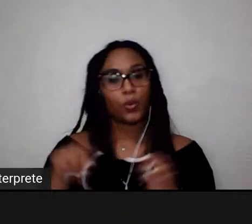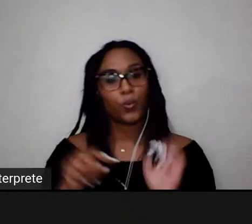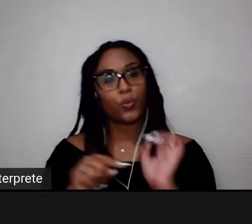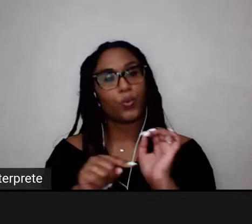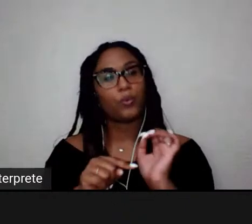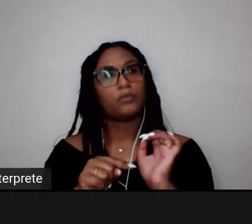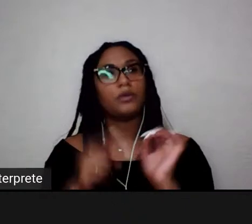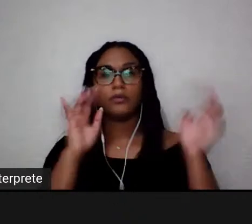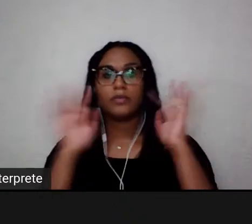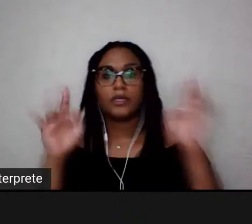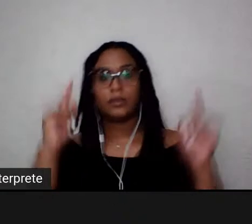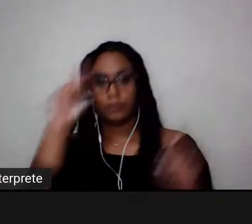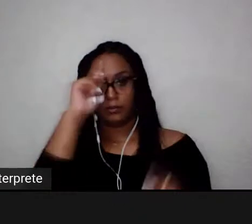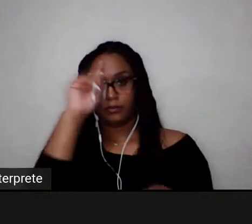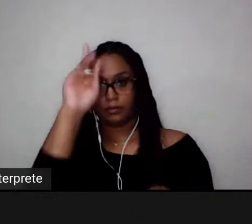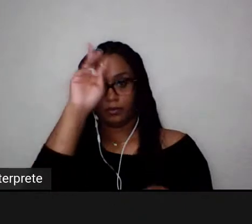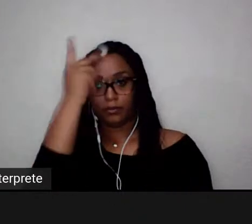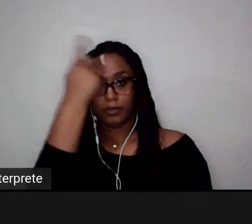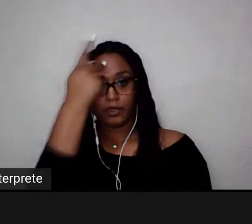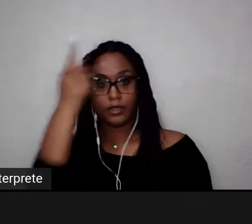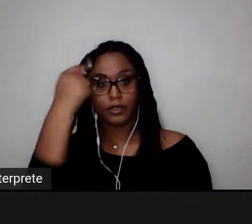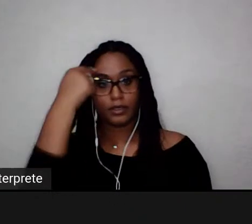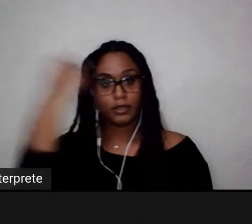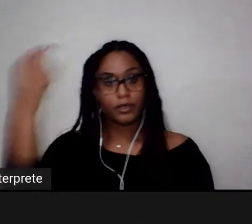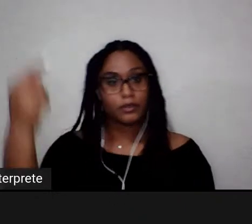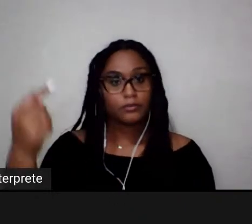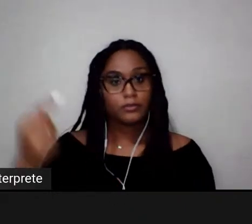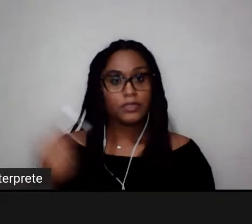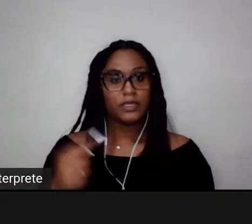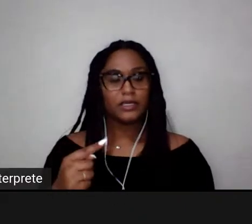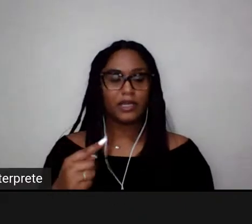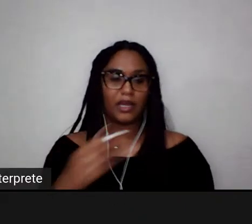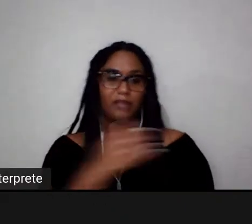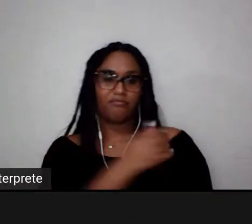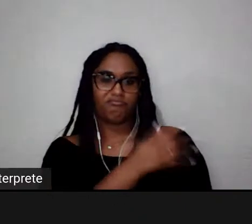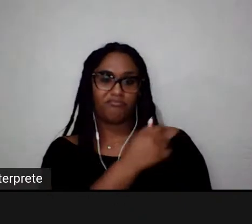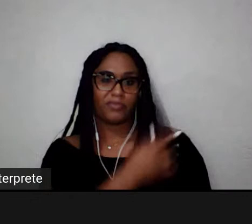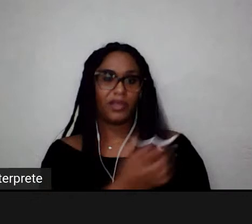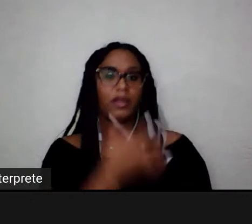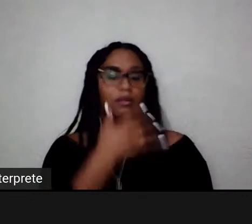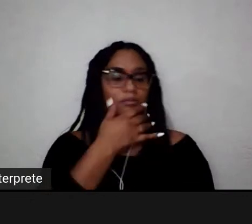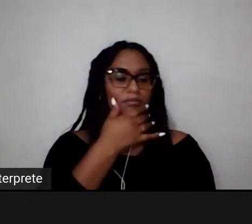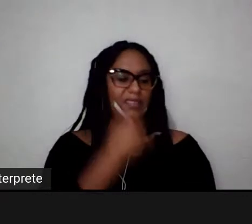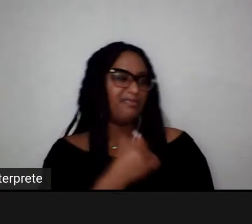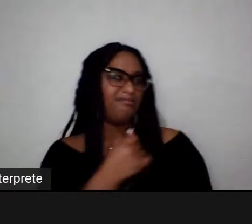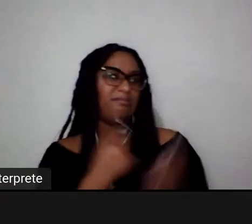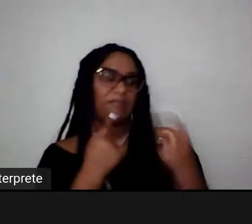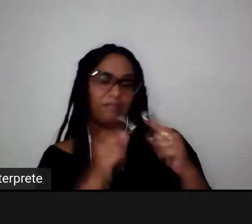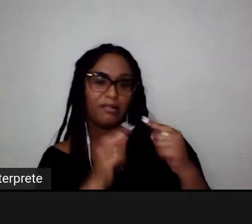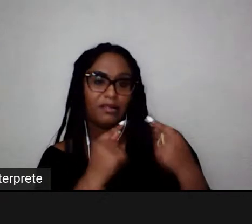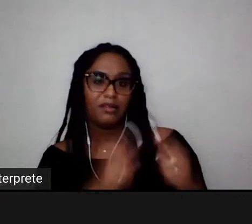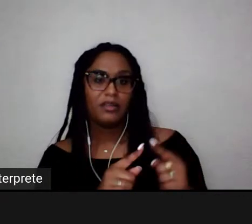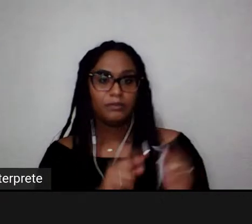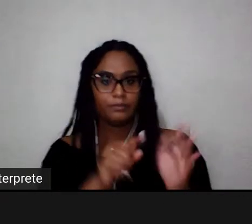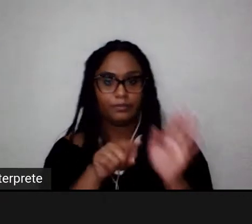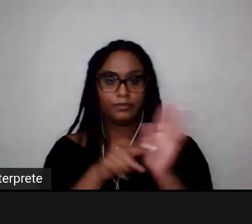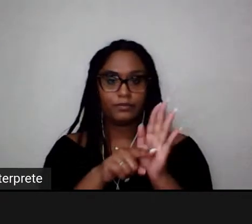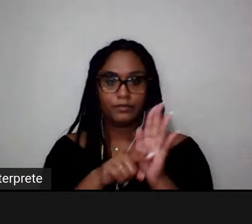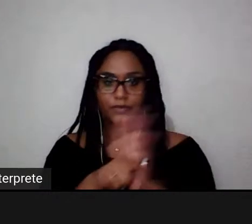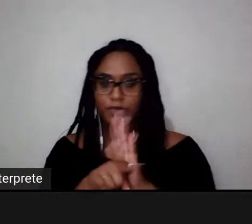consciência das mulheres atletas a respeito do preconceito e do machismo no esporte, a partir da tua pesquisa?